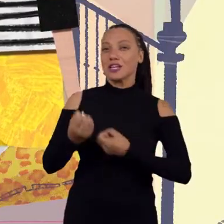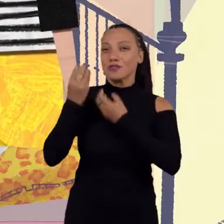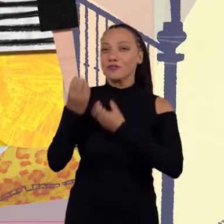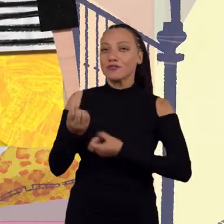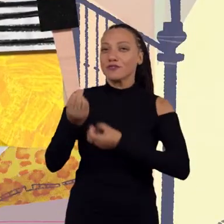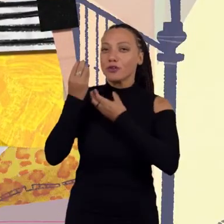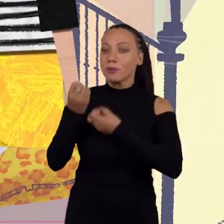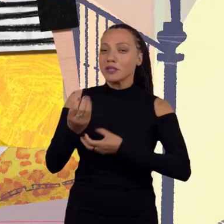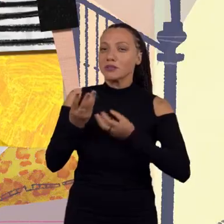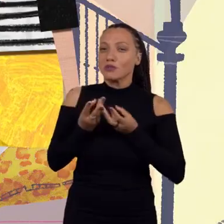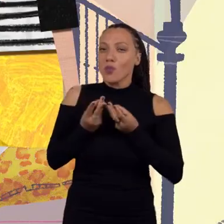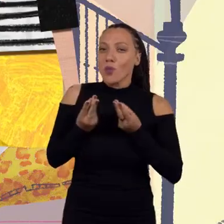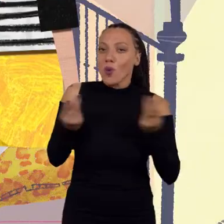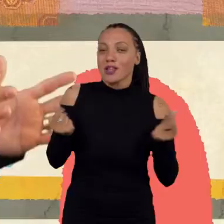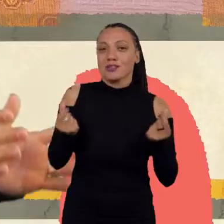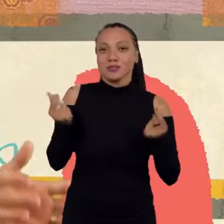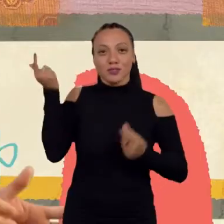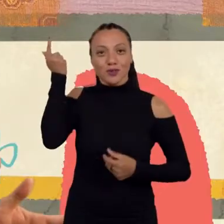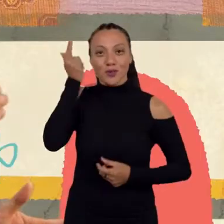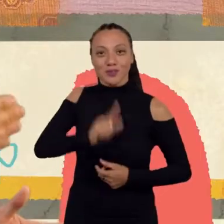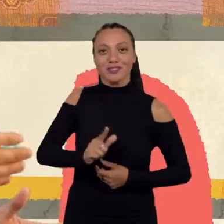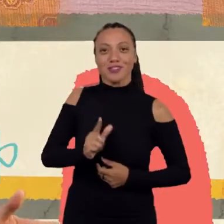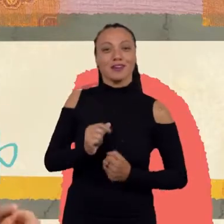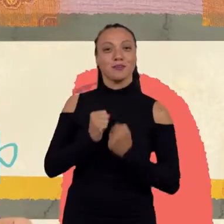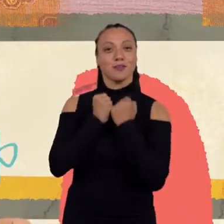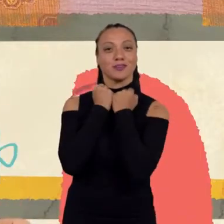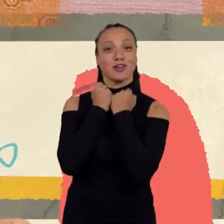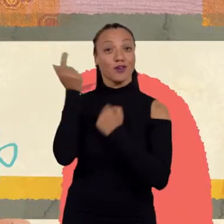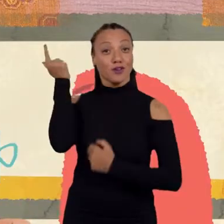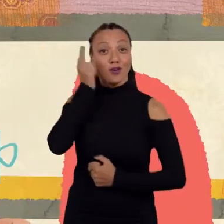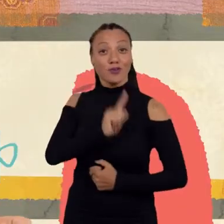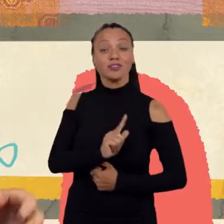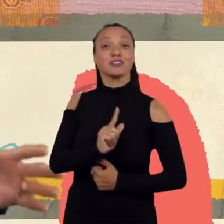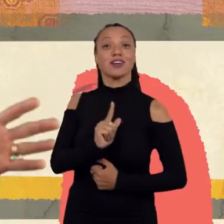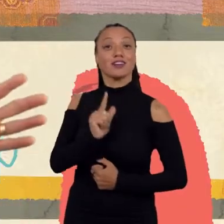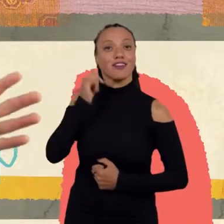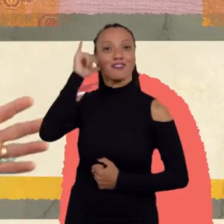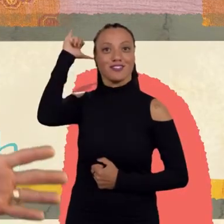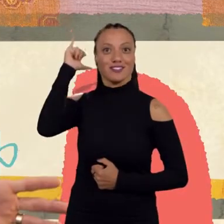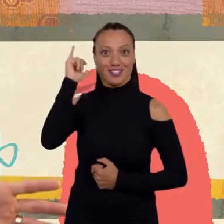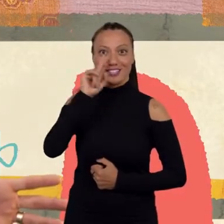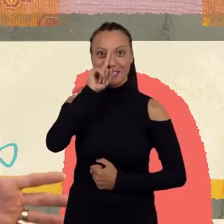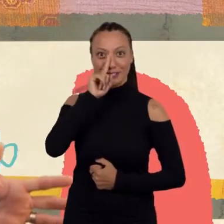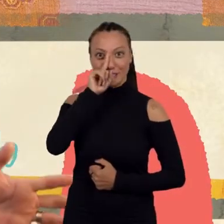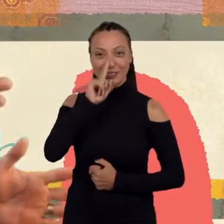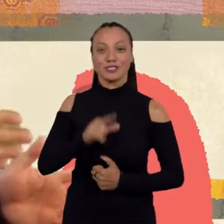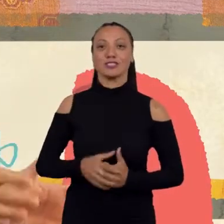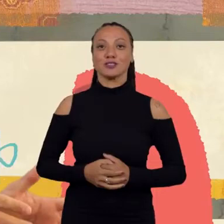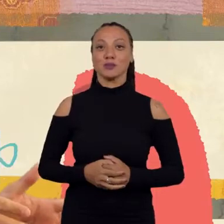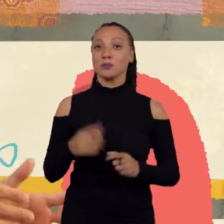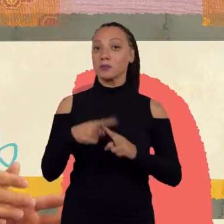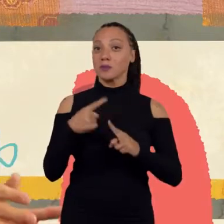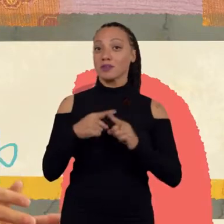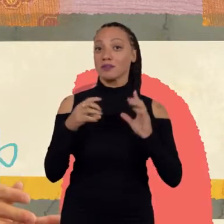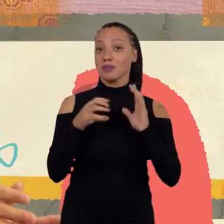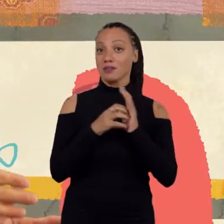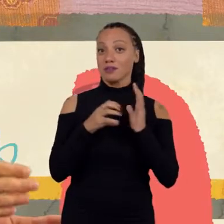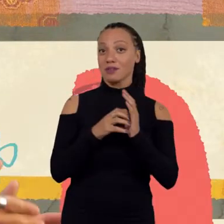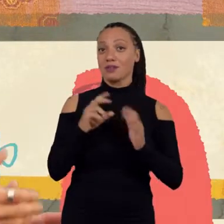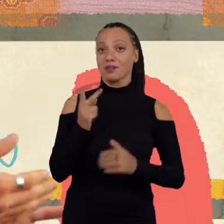poder se prevenir, para poder se proteger diante de situações de risco. Aham. Porque o HIV e outras doenças sexualmente transmissíveis,